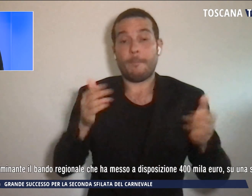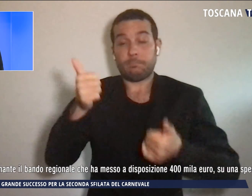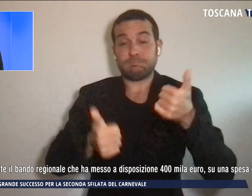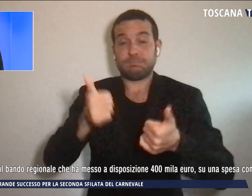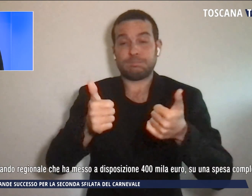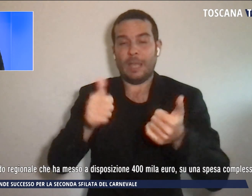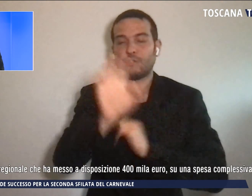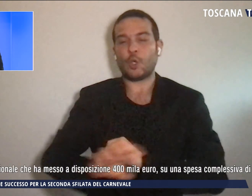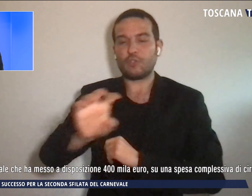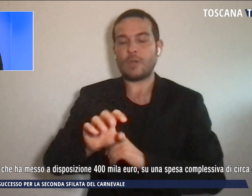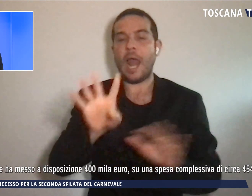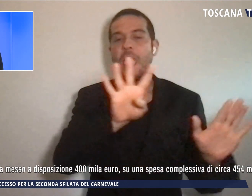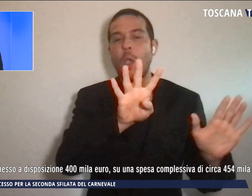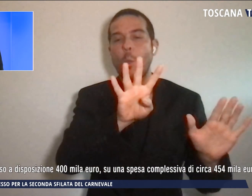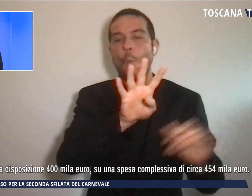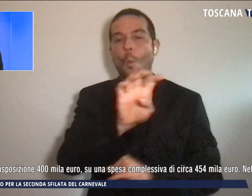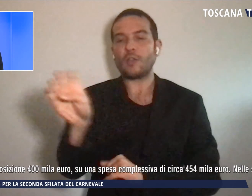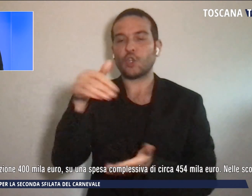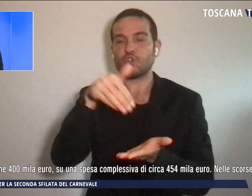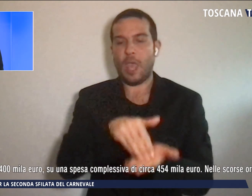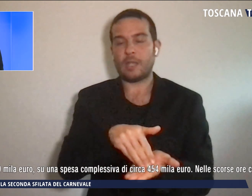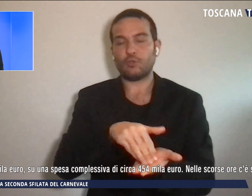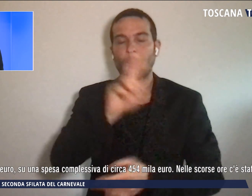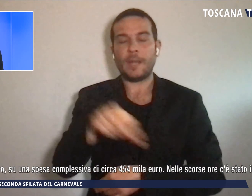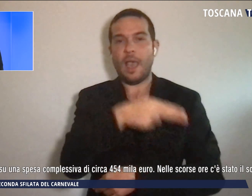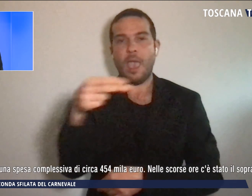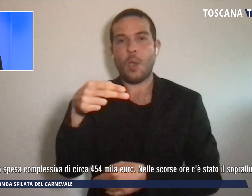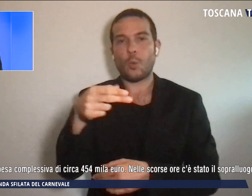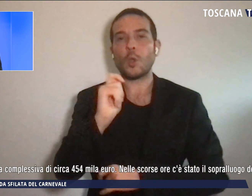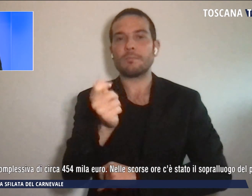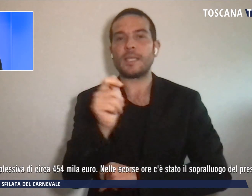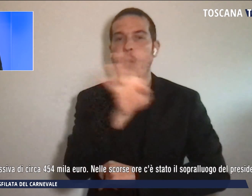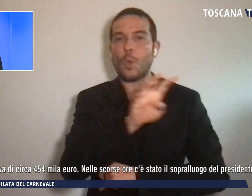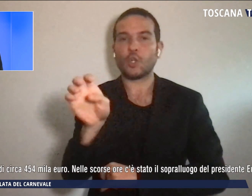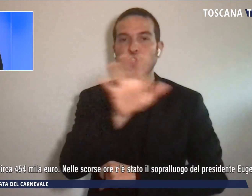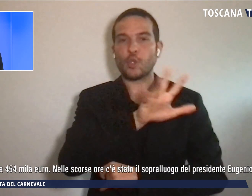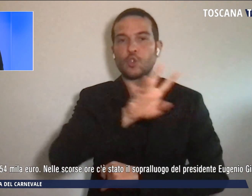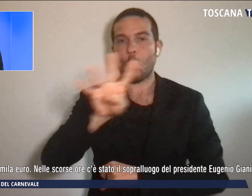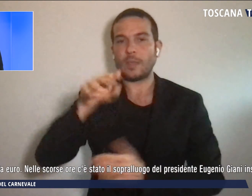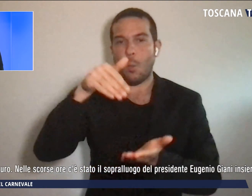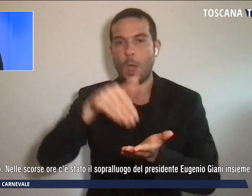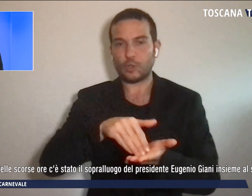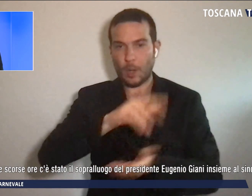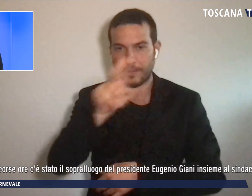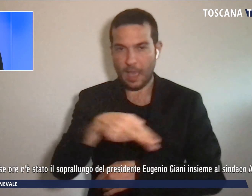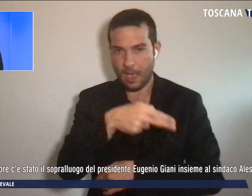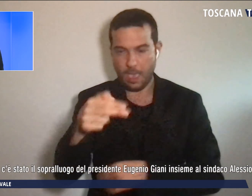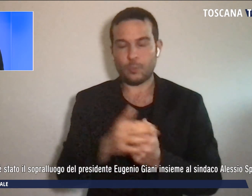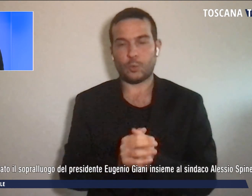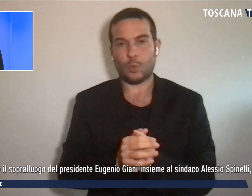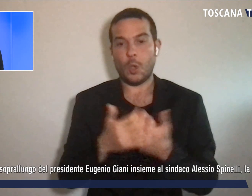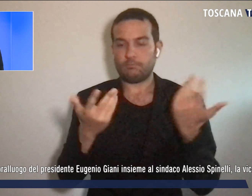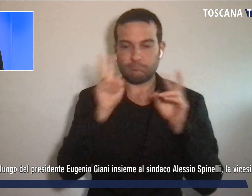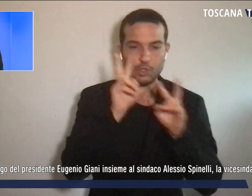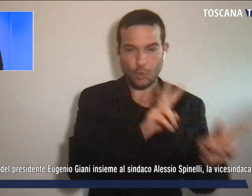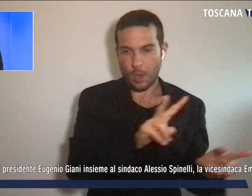mila euro su una spesa complessiva di circa 454 mila euro. Nelle scorse ore c'è stato il sopralluogo del presidente